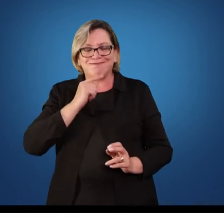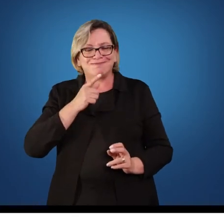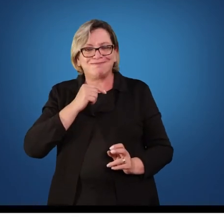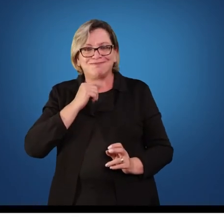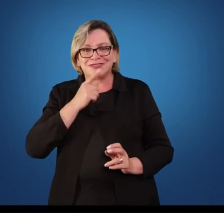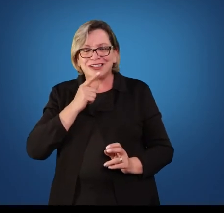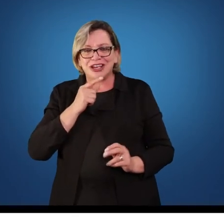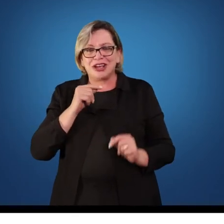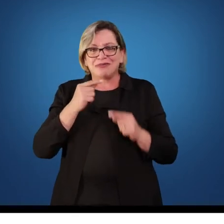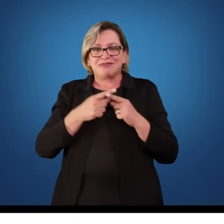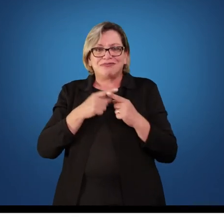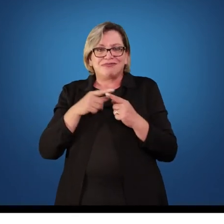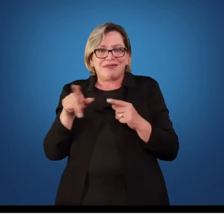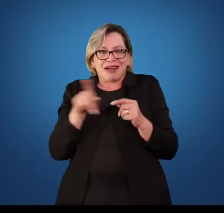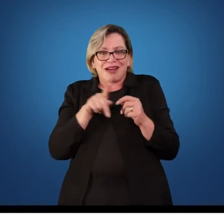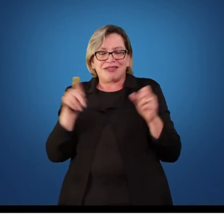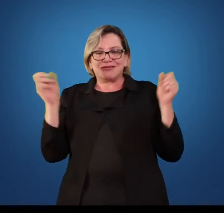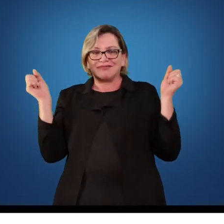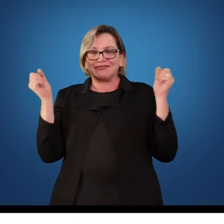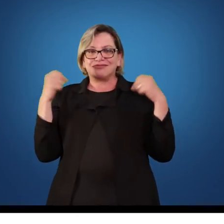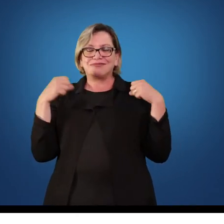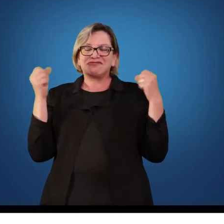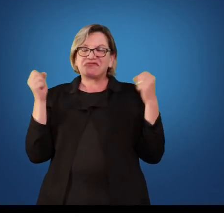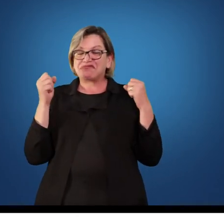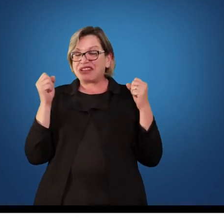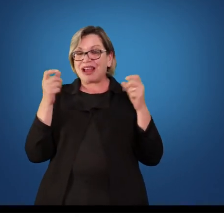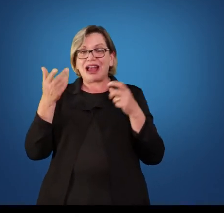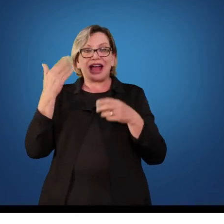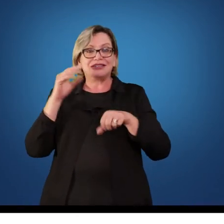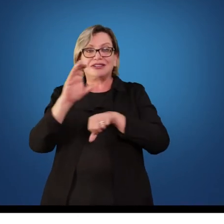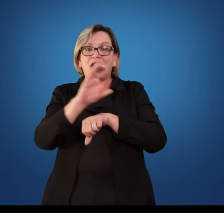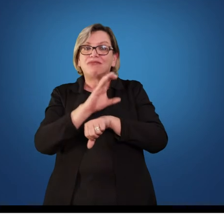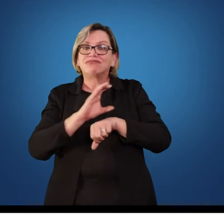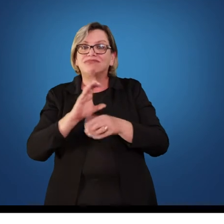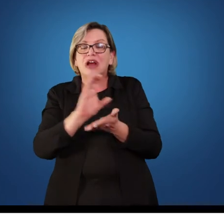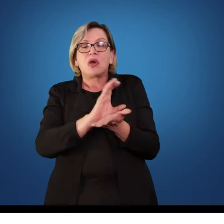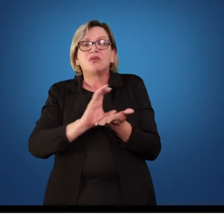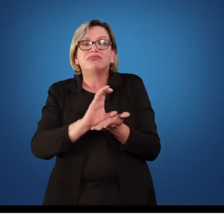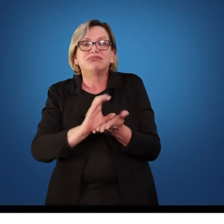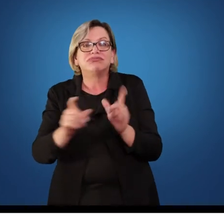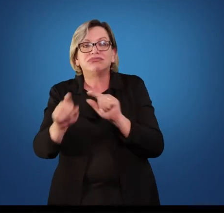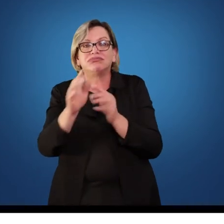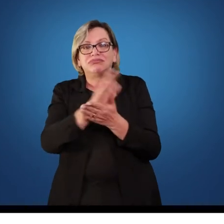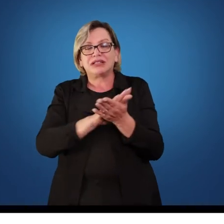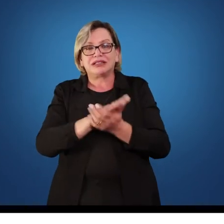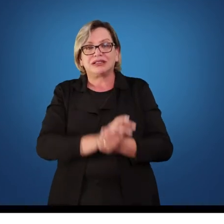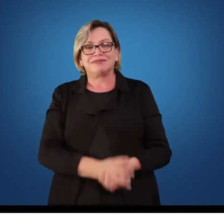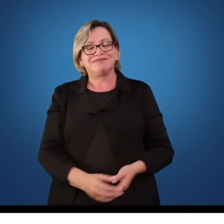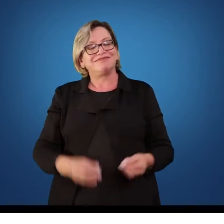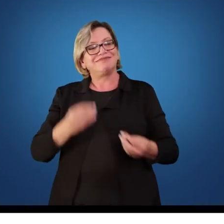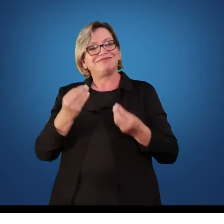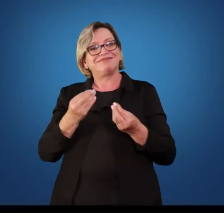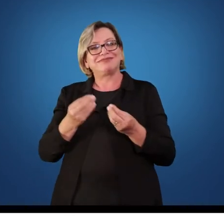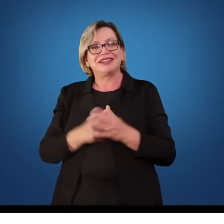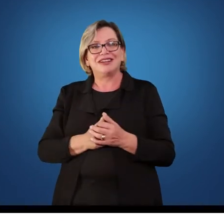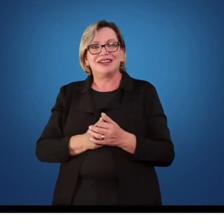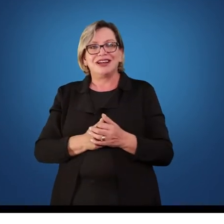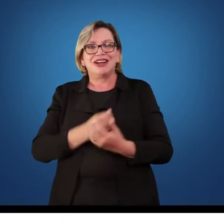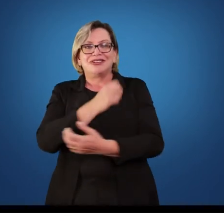física nem participava. Então, tinha algumas escolas que faziam conselho de classe num dia de aula. Os alunos iam fazer esporte com o